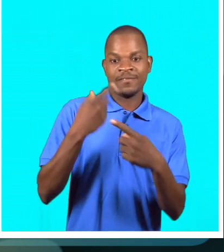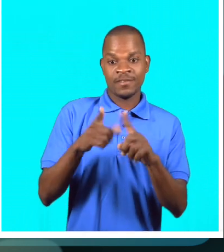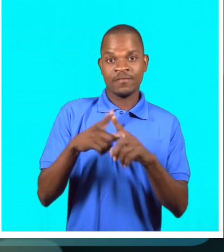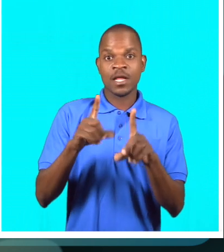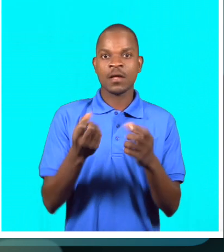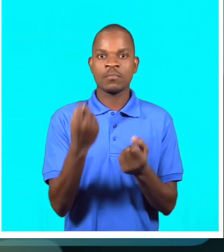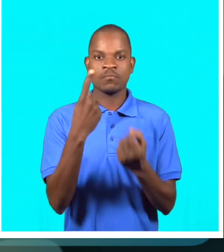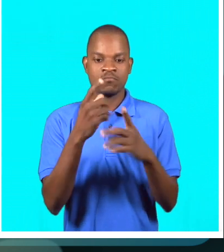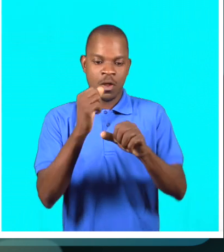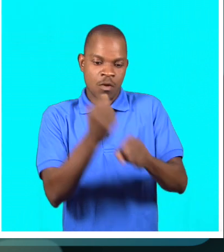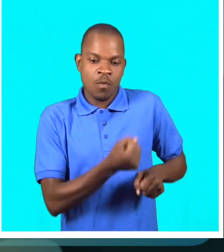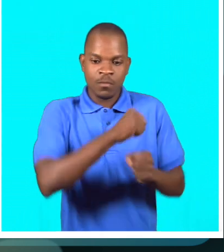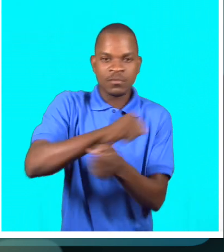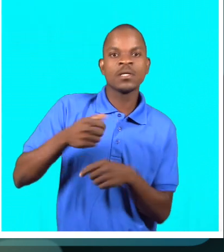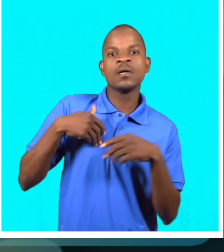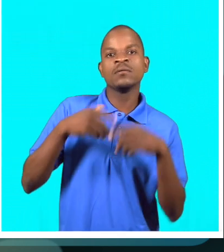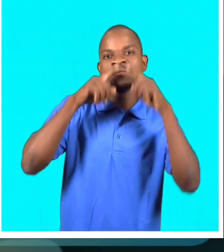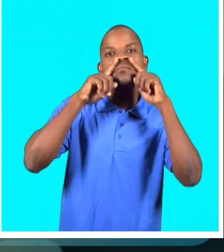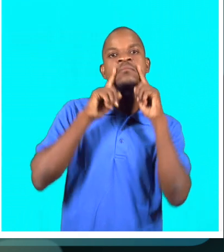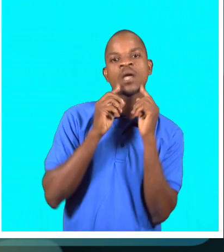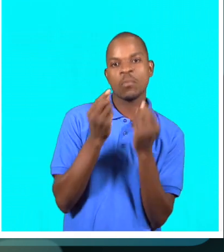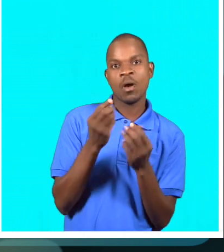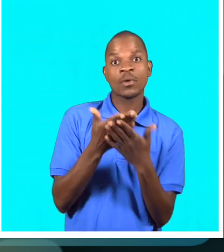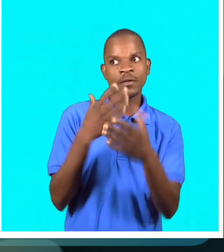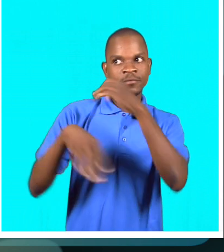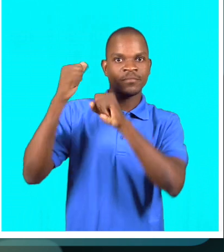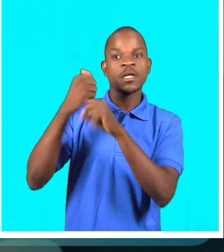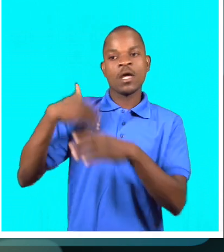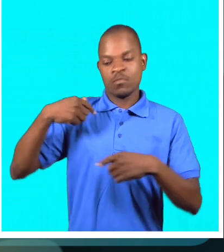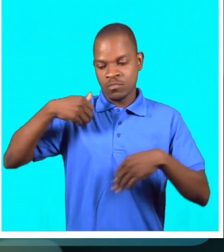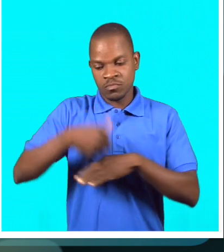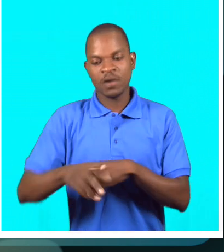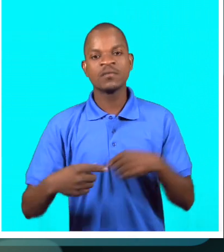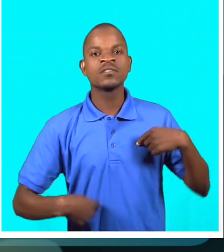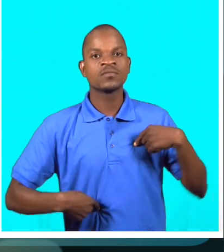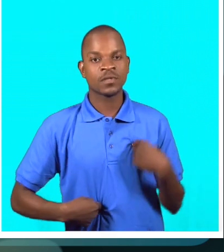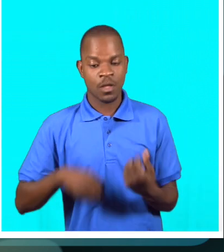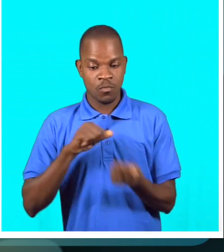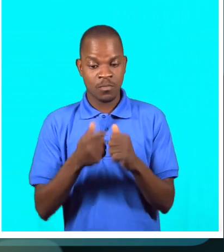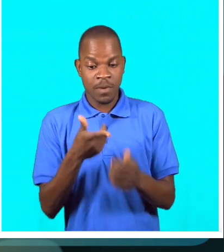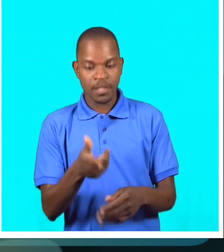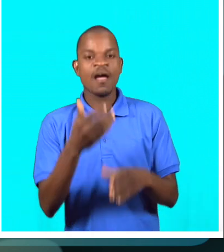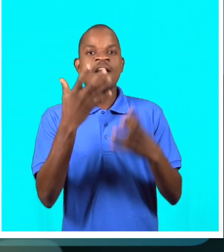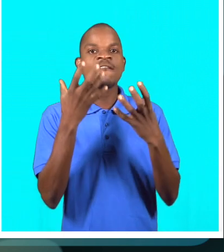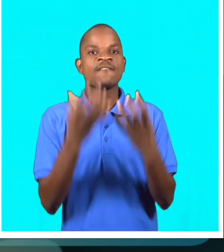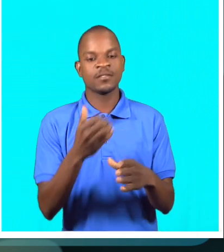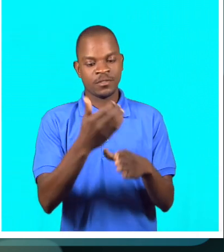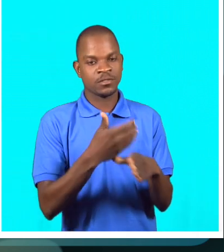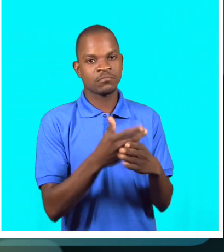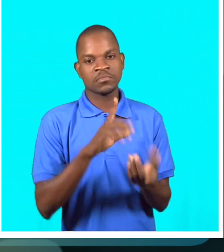atletas de canoagem deixou-me um pouco triste, porque até o ano passado eu estive a sofrer, mas por causa da falta do estágio, que devia